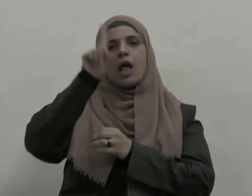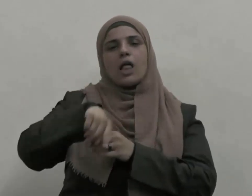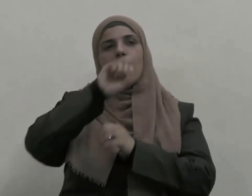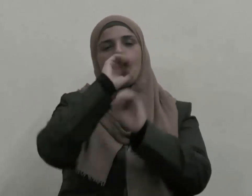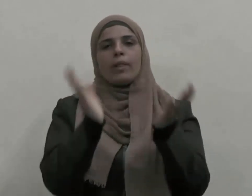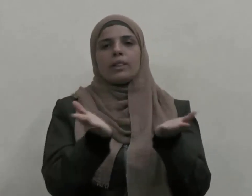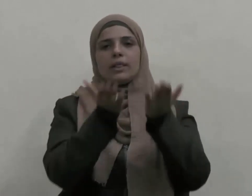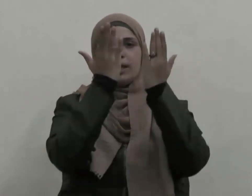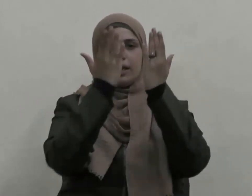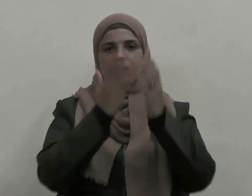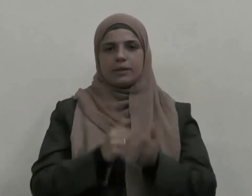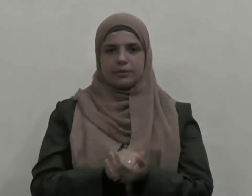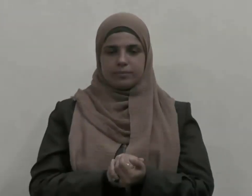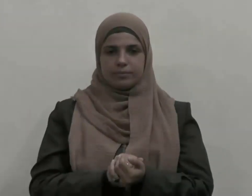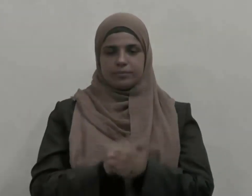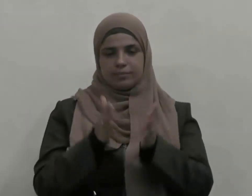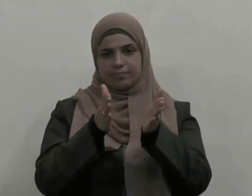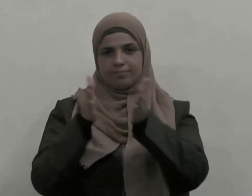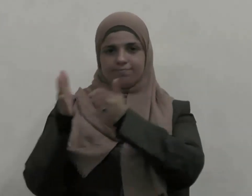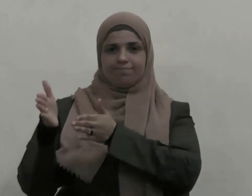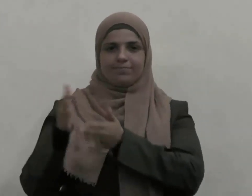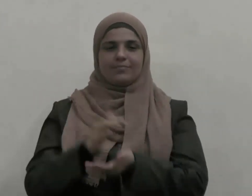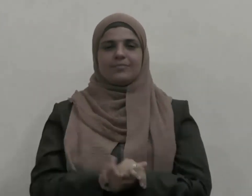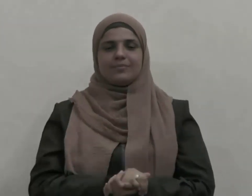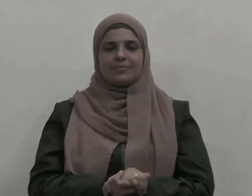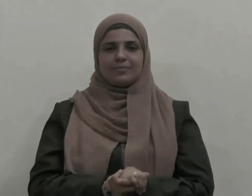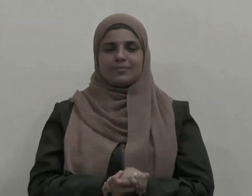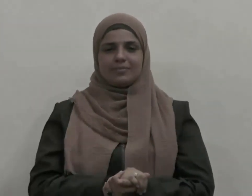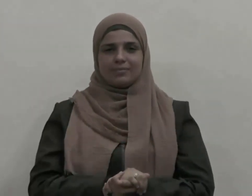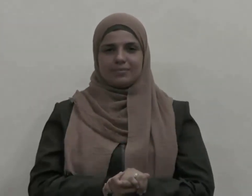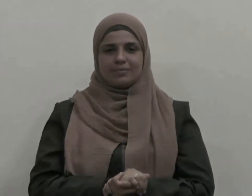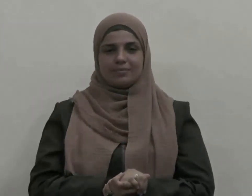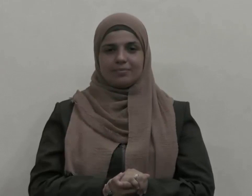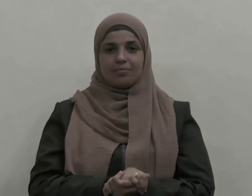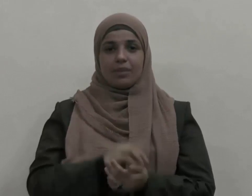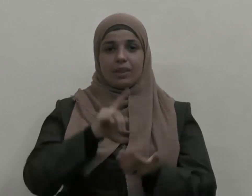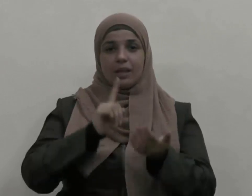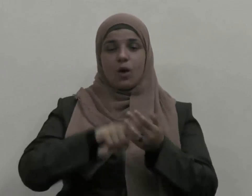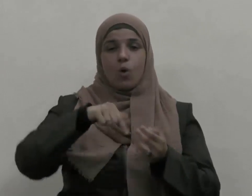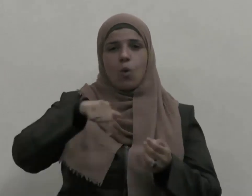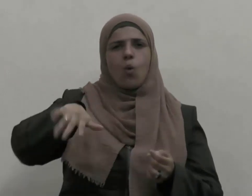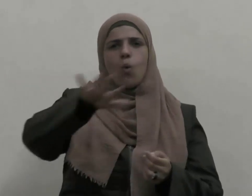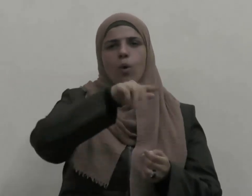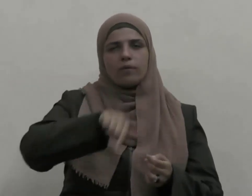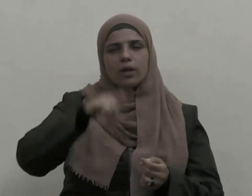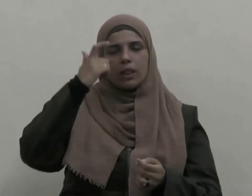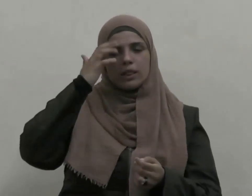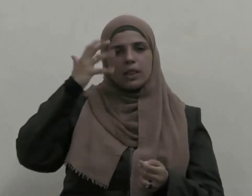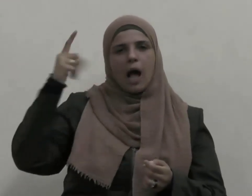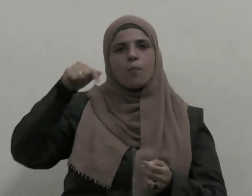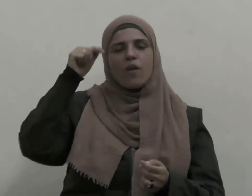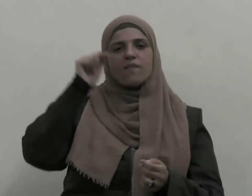وبعد فإن المتأمل في أحكام الشريعة الإسلامية